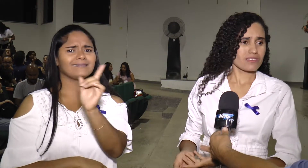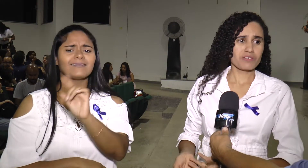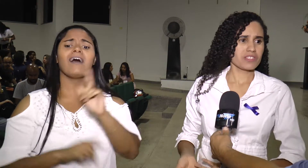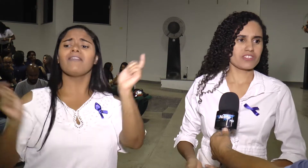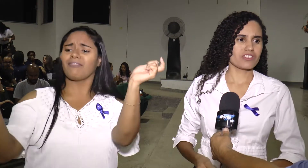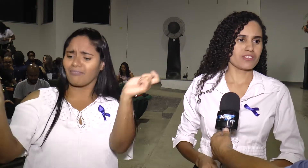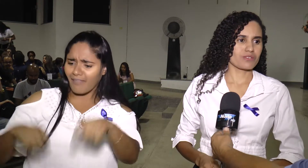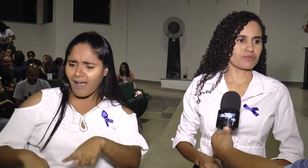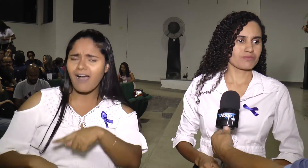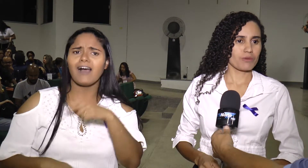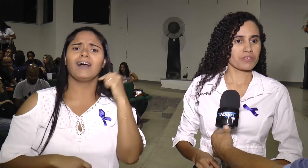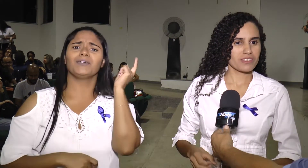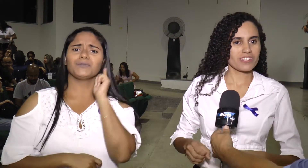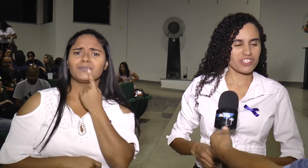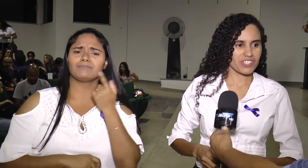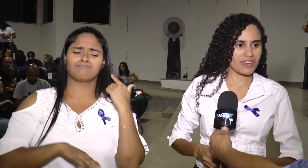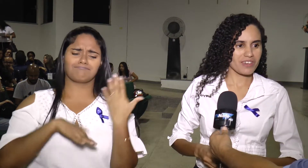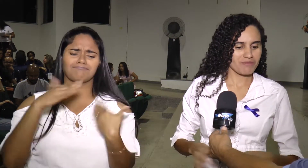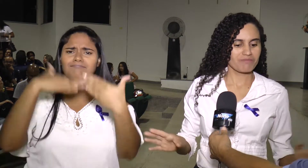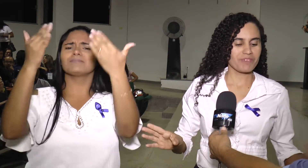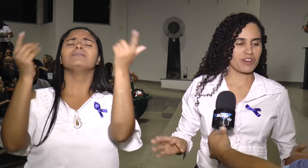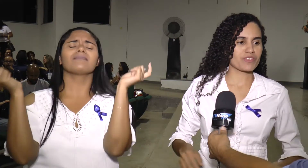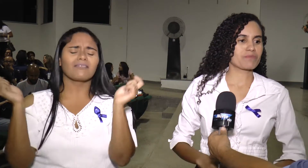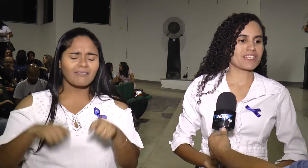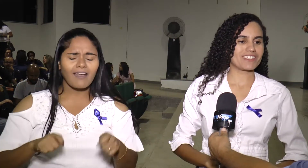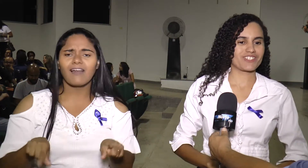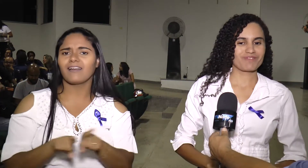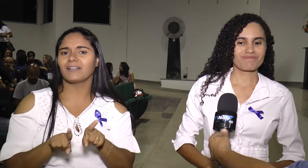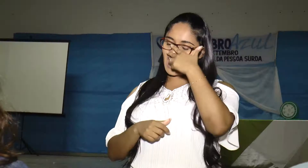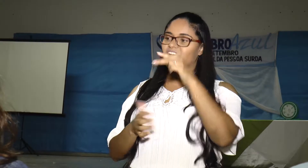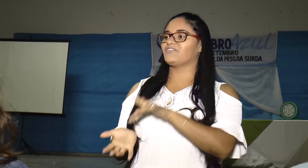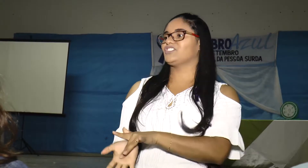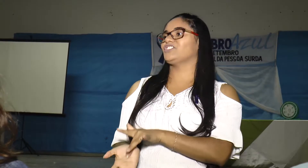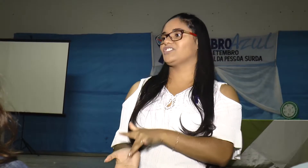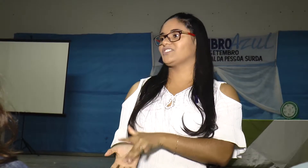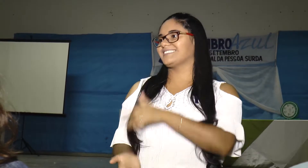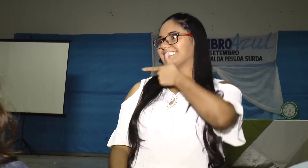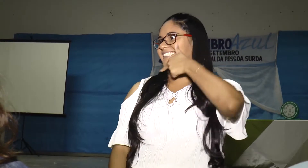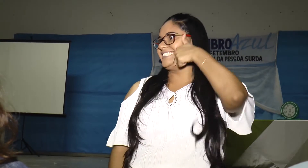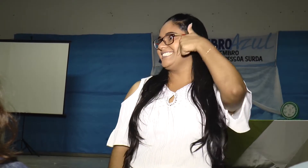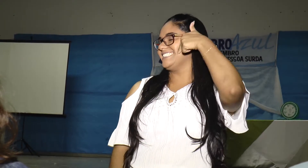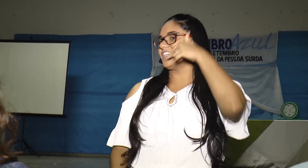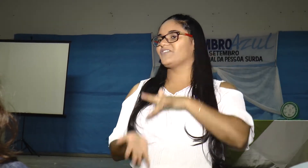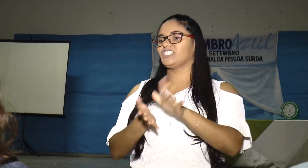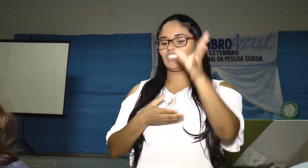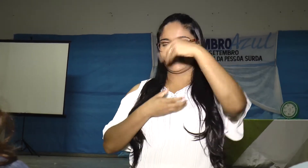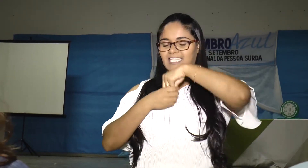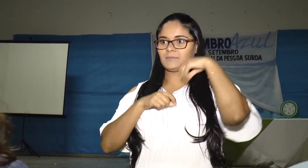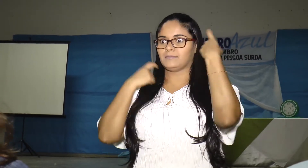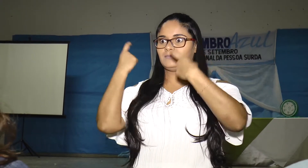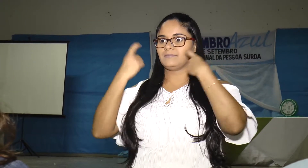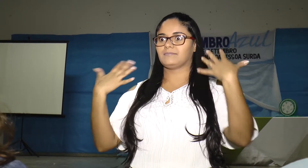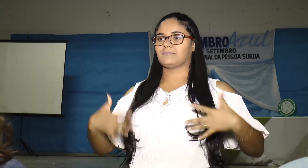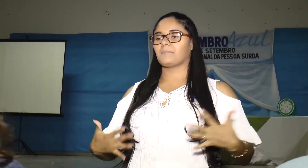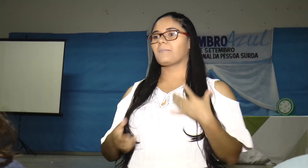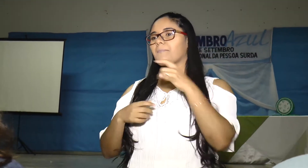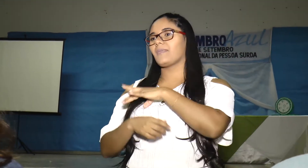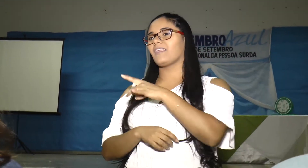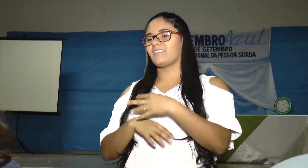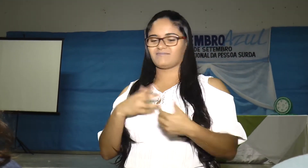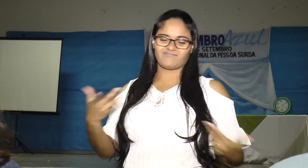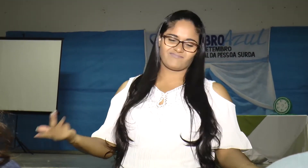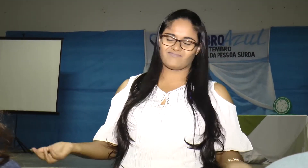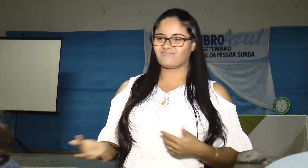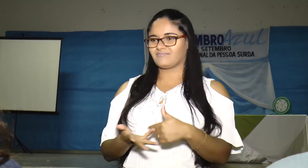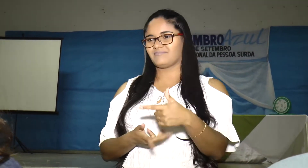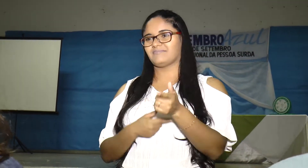incapaz Não existe isso, só precisa da gente ter maior visibilidade Quem também estudou muito para comunicar com os surdos é